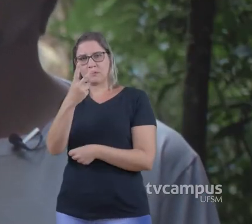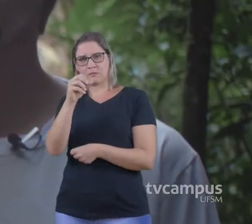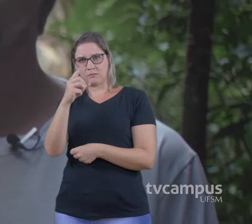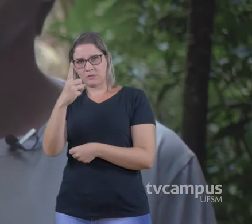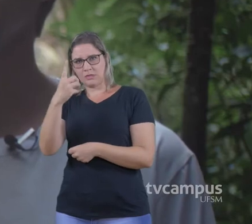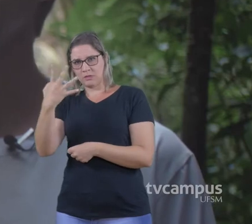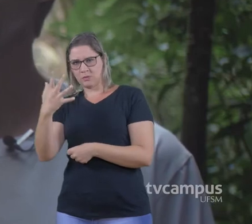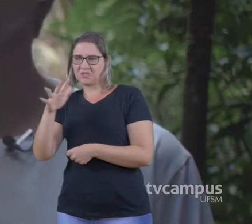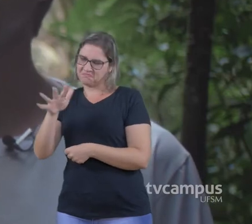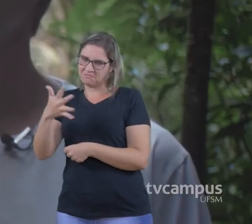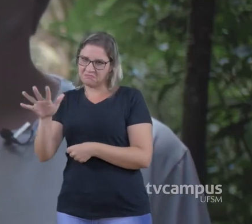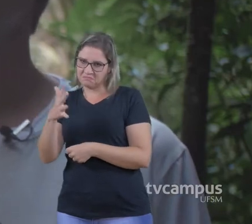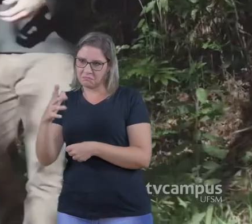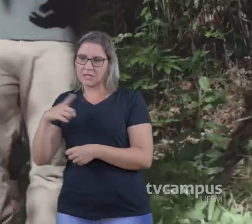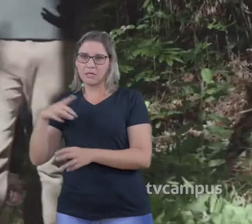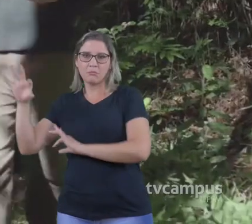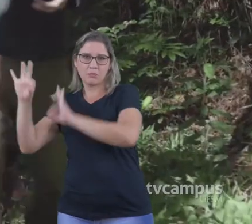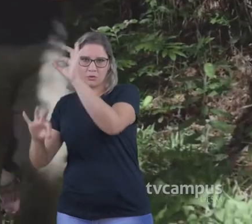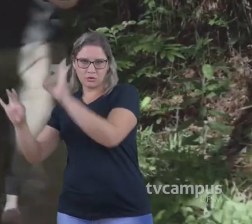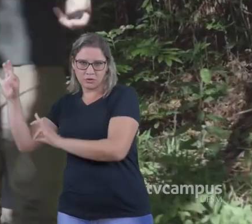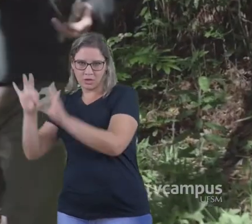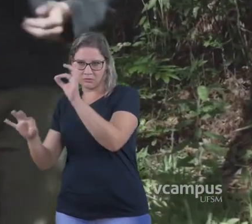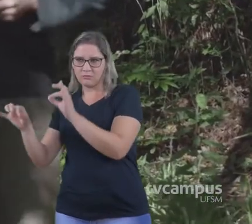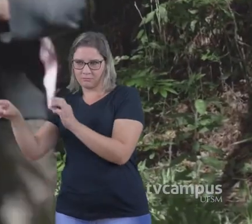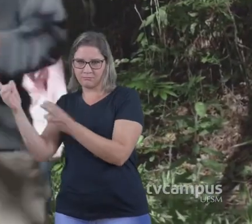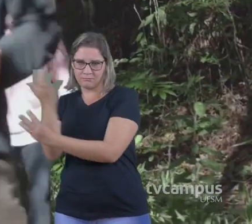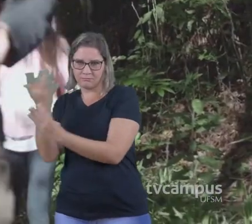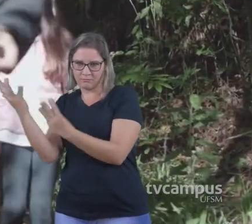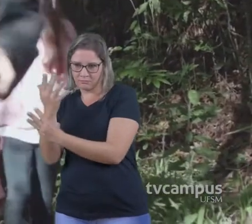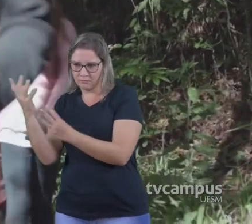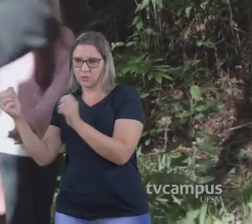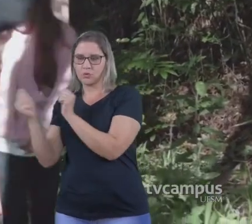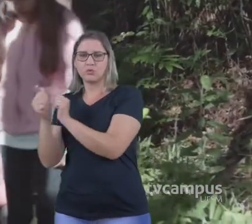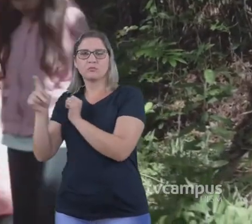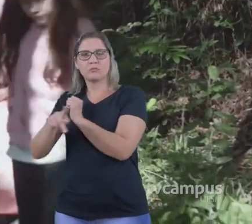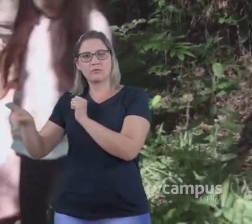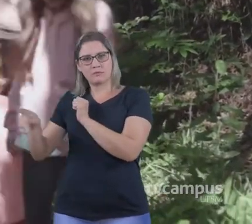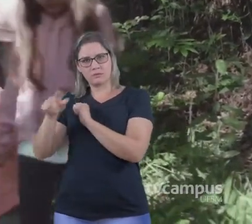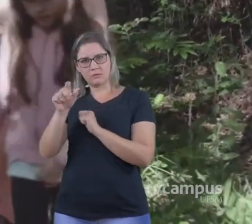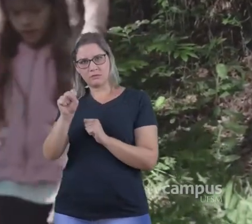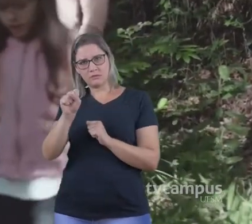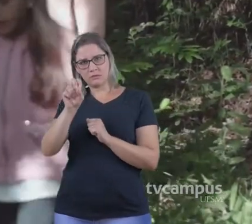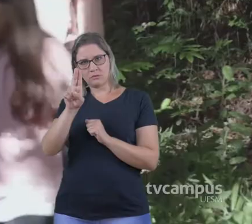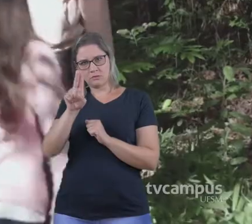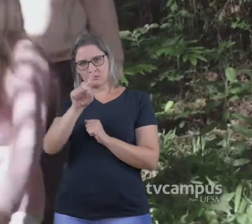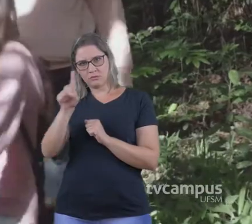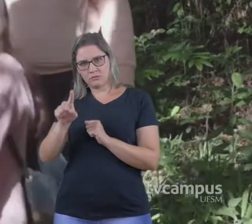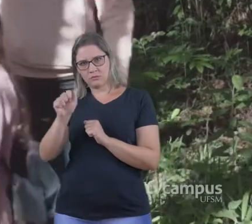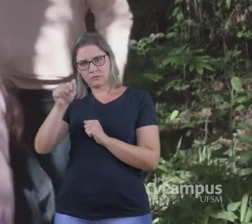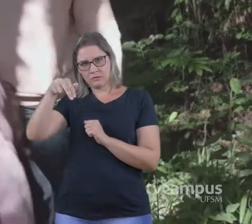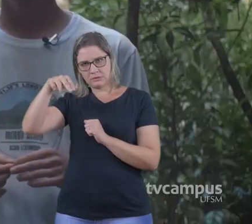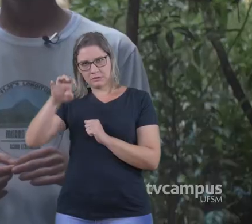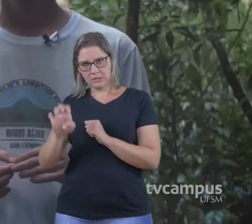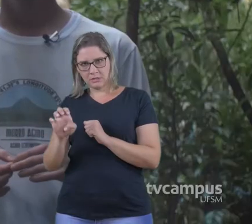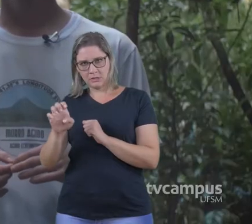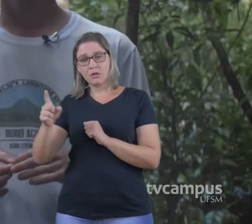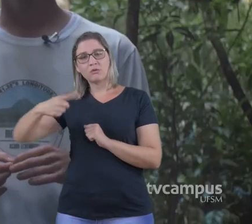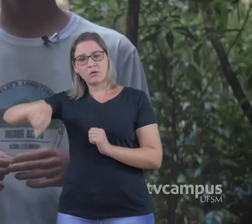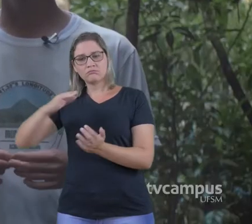Aproximadamente Através de um projeto Da Hungar Cidade Com a professora Suzane Marcuse Nós